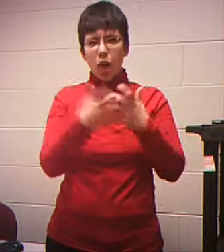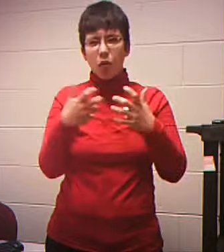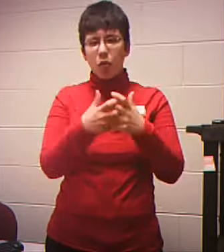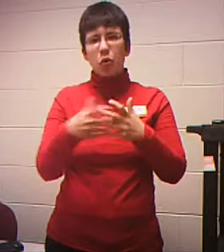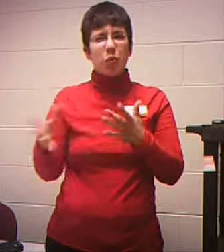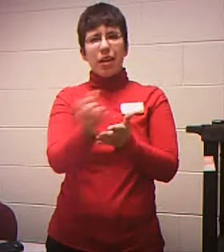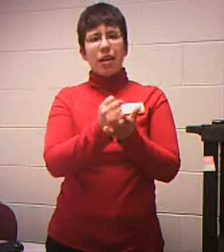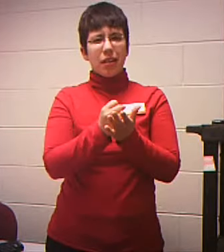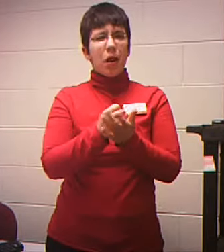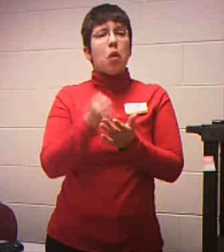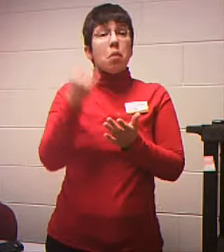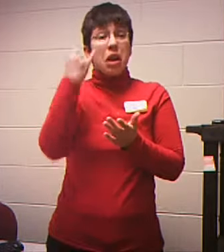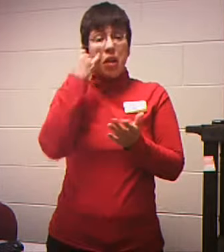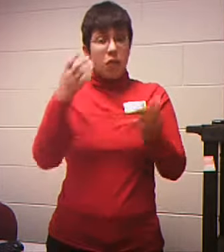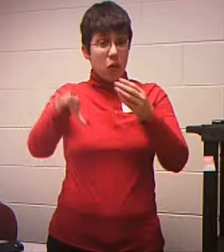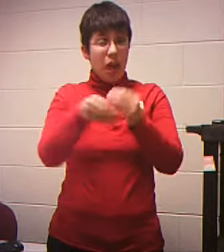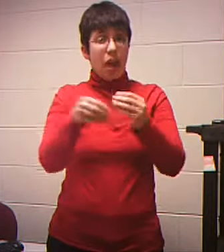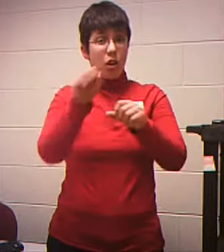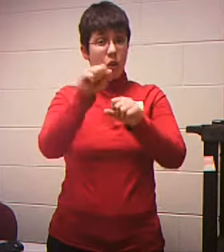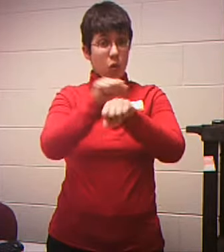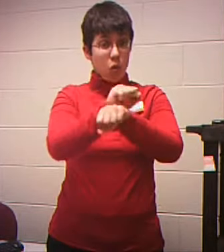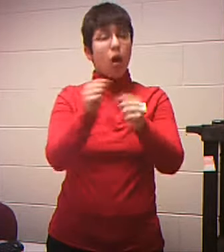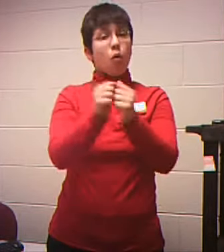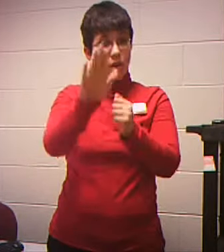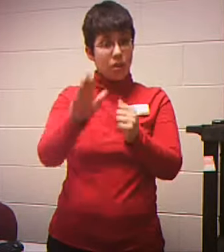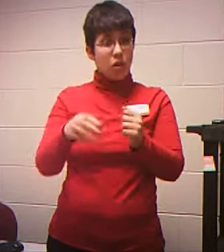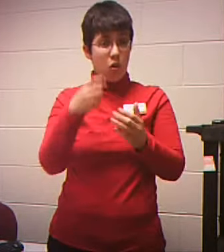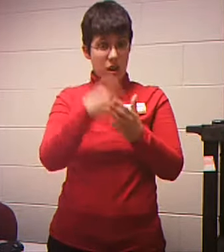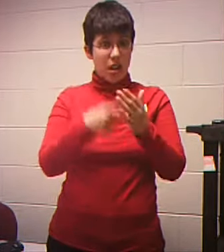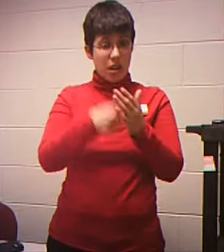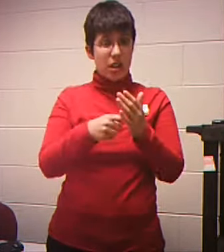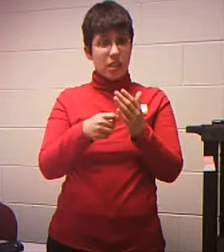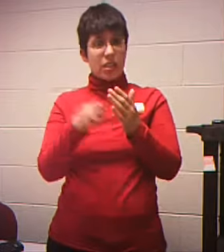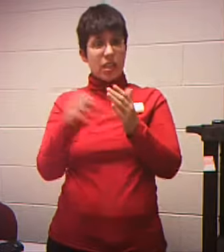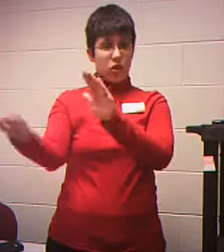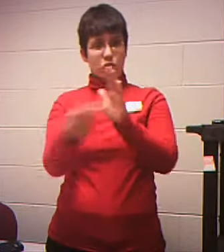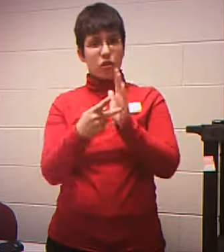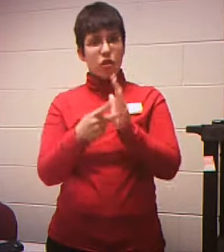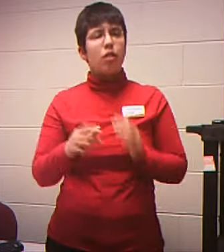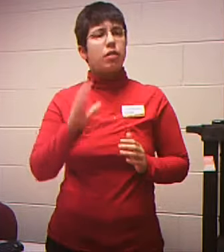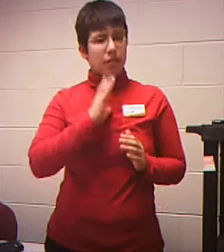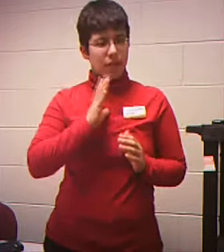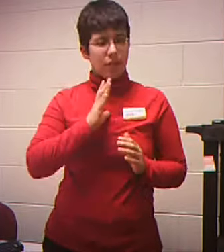But you can't Really count it So you can do That blank But if you have Any other sources Of income Please put them down